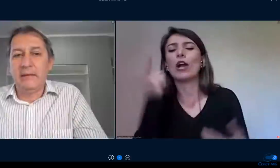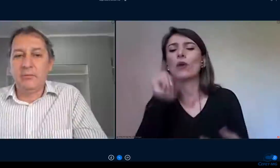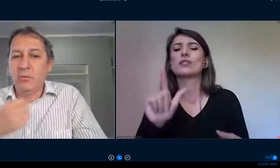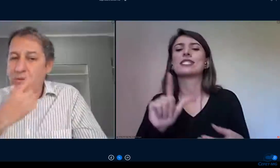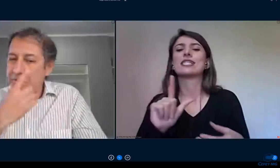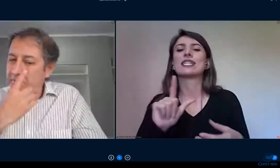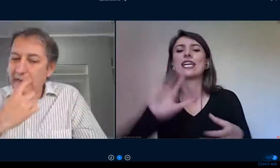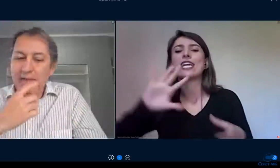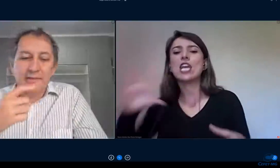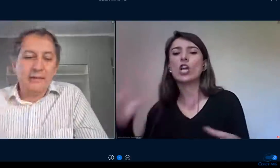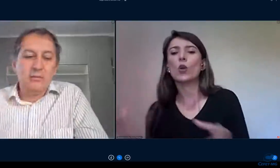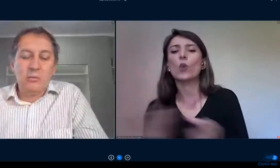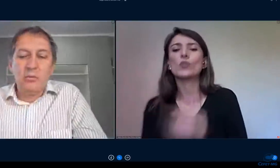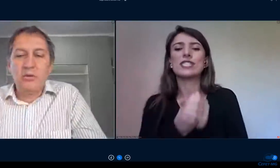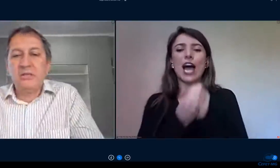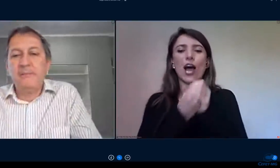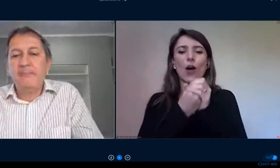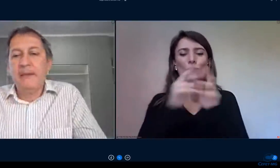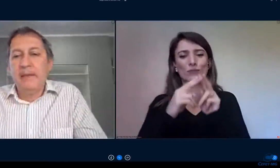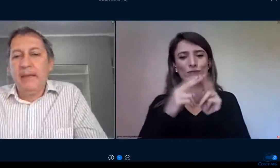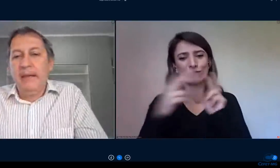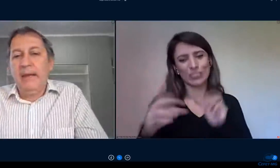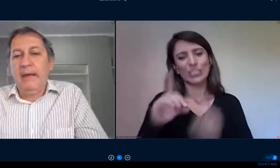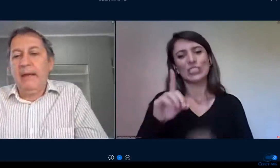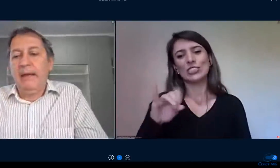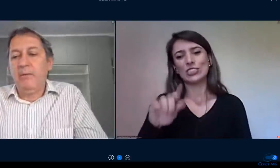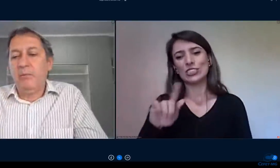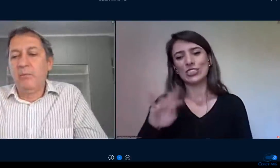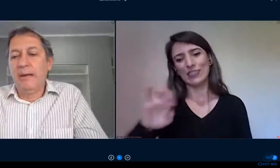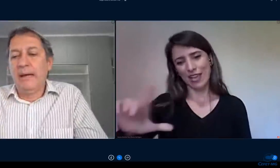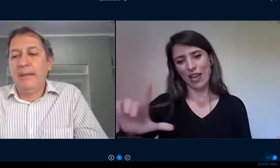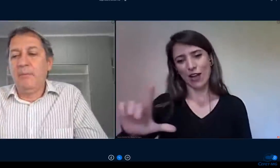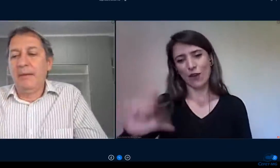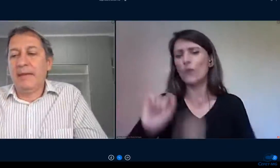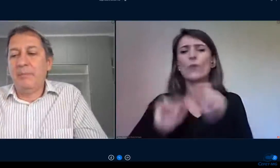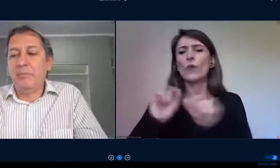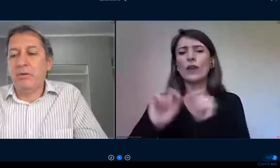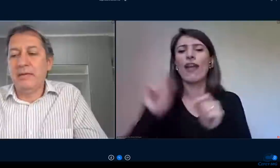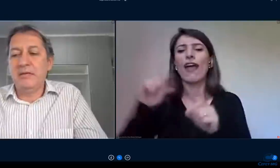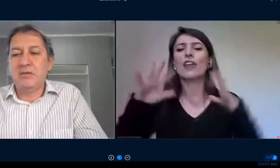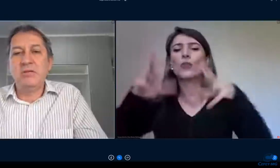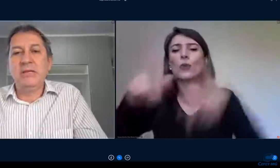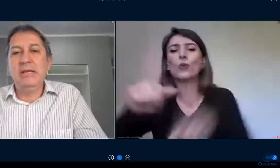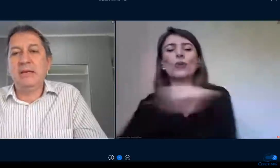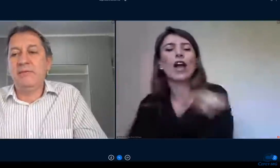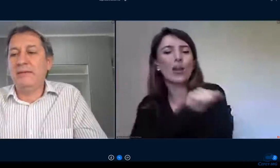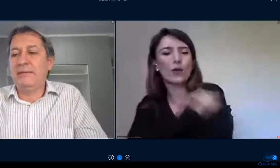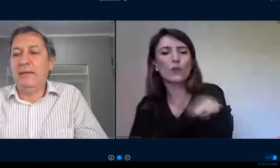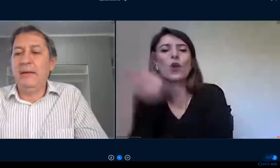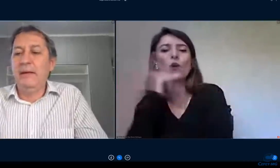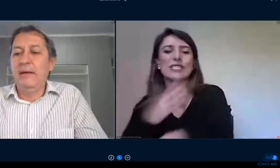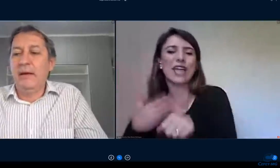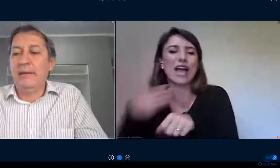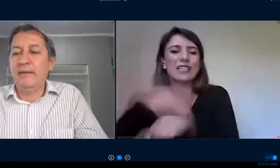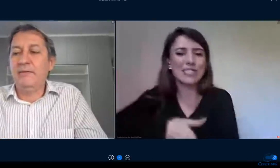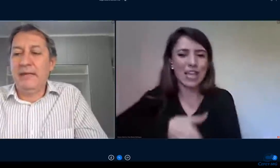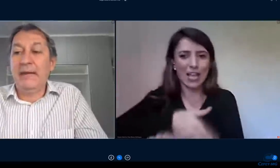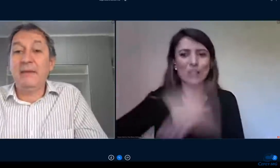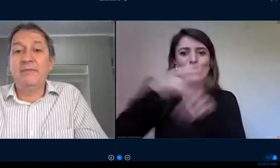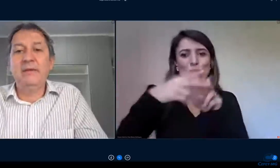acertando hoje finalizando hoje uma uma etapa importante que eu diria que vai ser